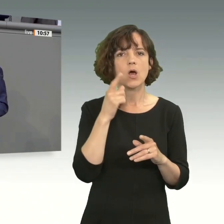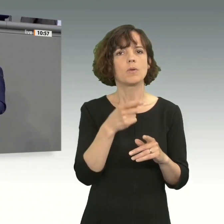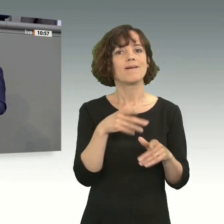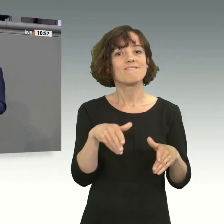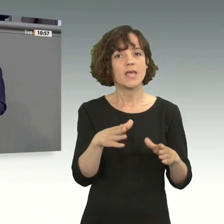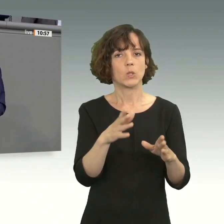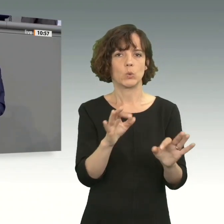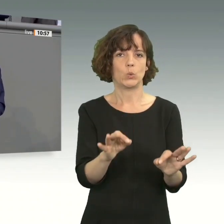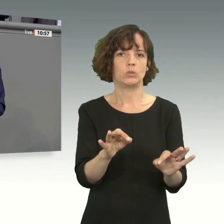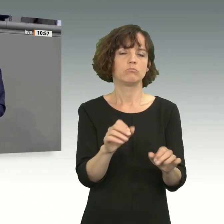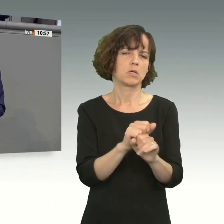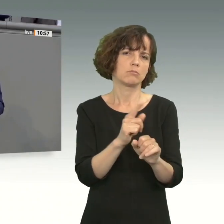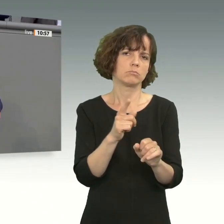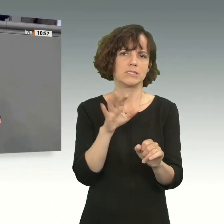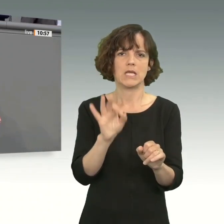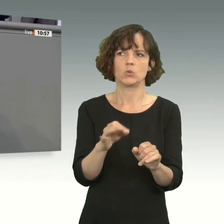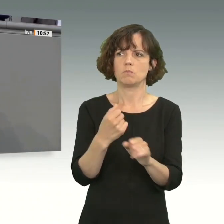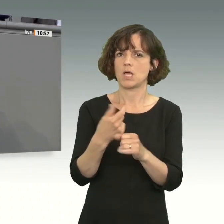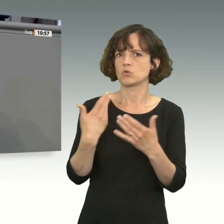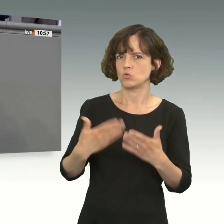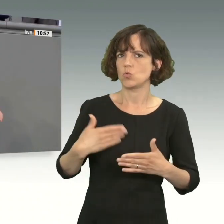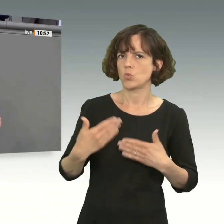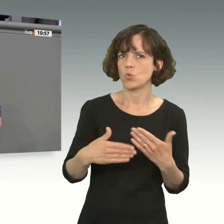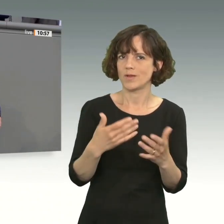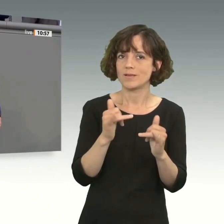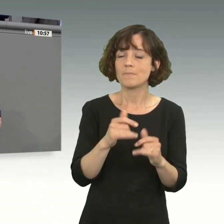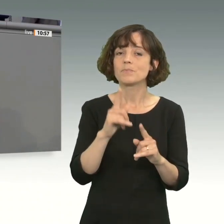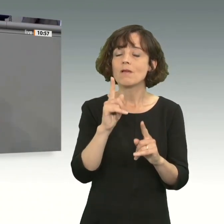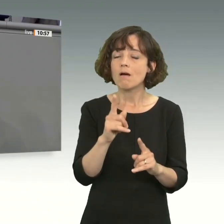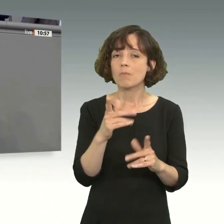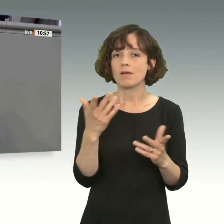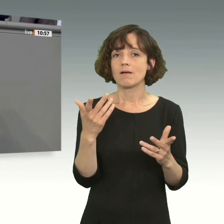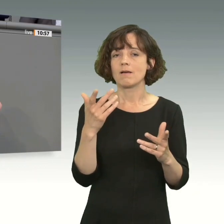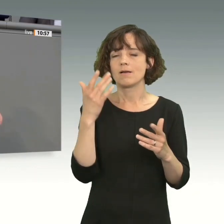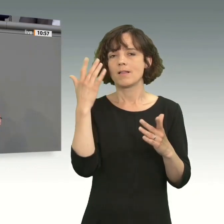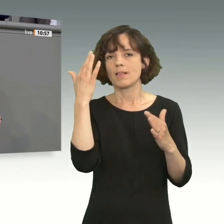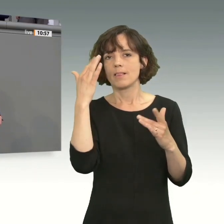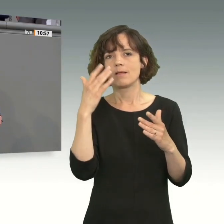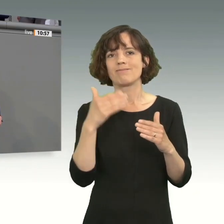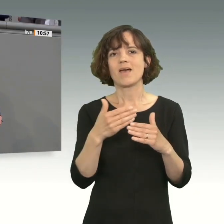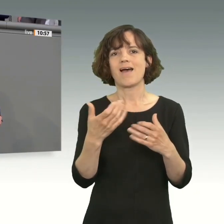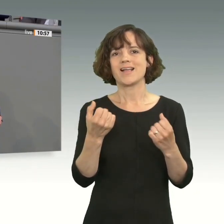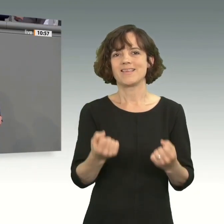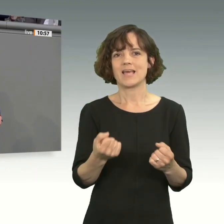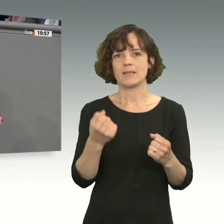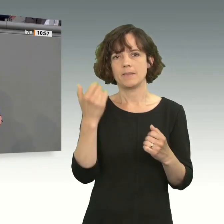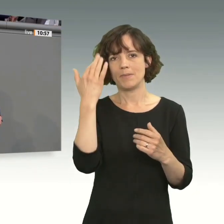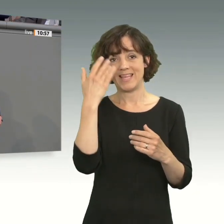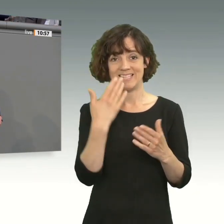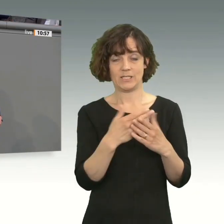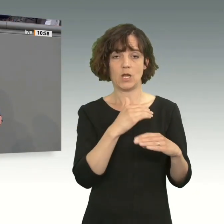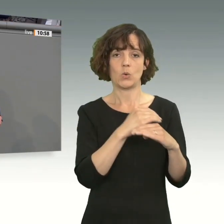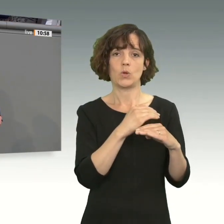guten Weg sind. Das kann man, glaube ich, sehr gut machen. Bedenken zur Nachhaltigkeit. Das ist ein Punkt, den auch der Kollege